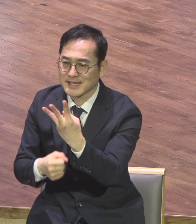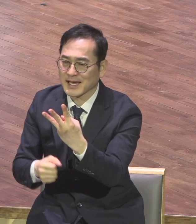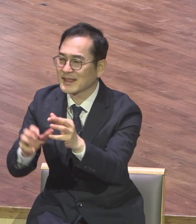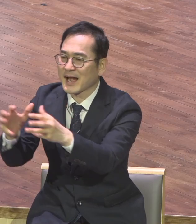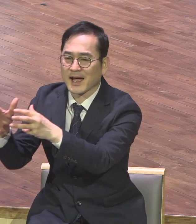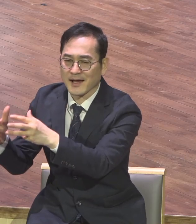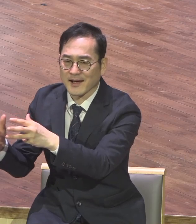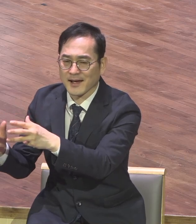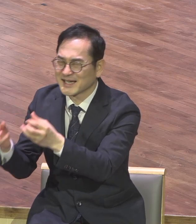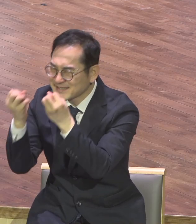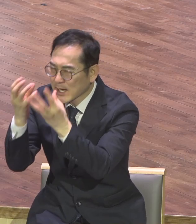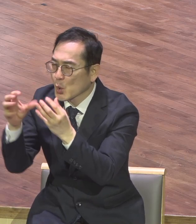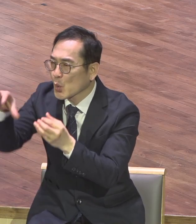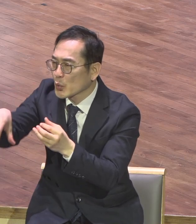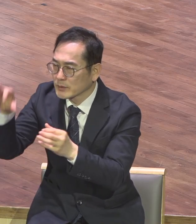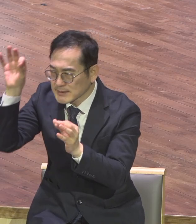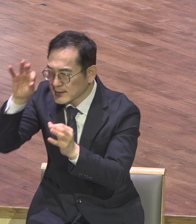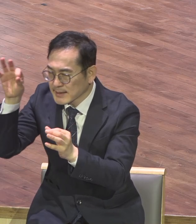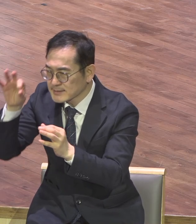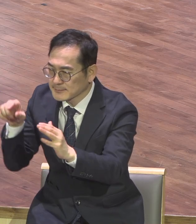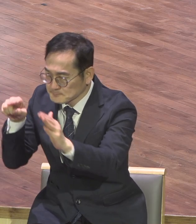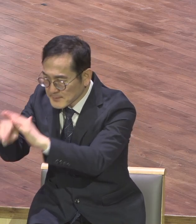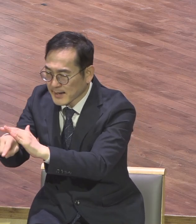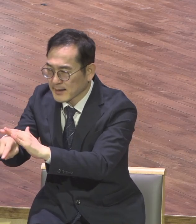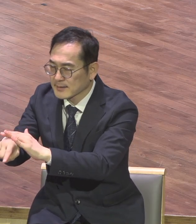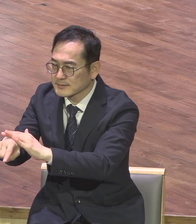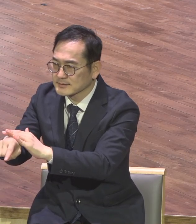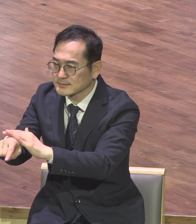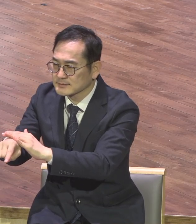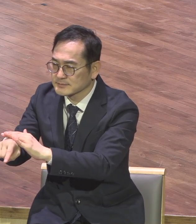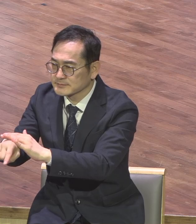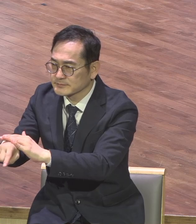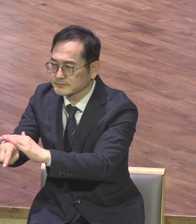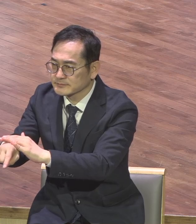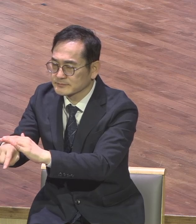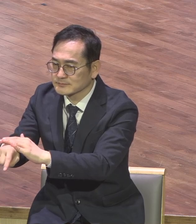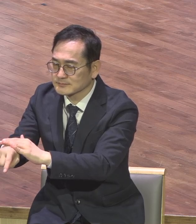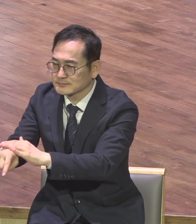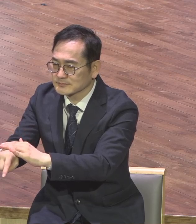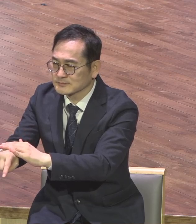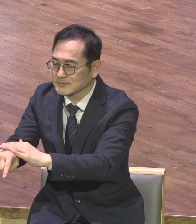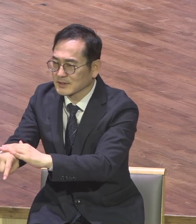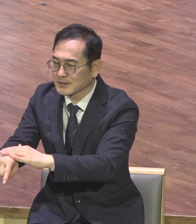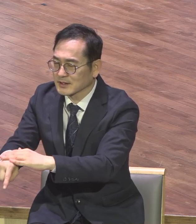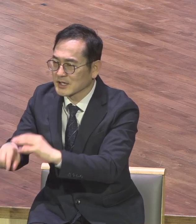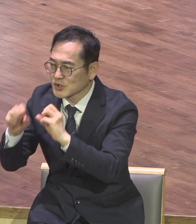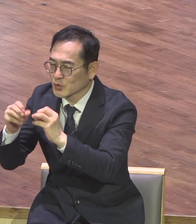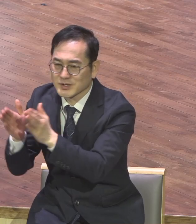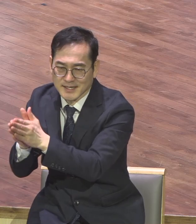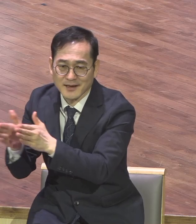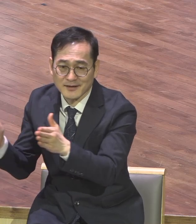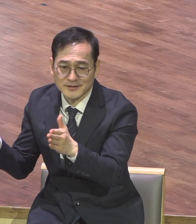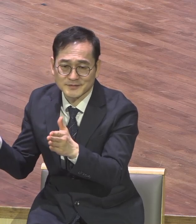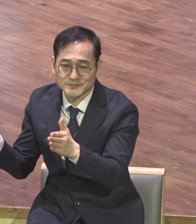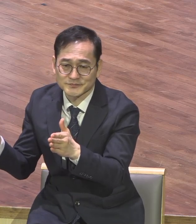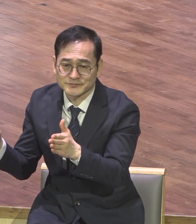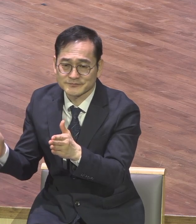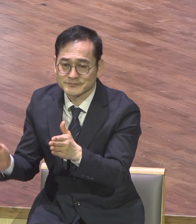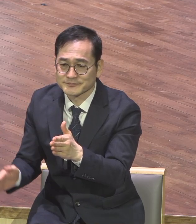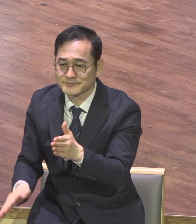3개국 그렇게 이제 도전하게 도전하게 되겠습니다 이런 미션 실현을